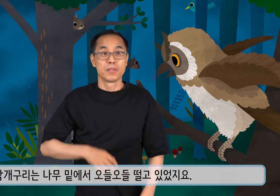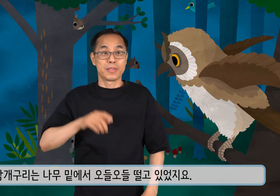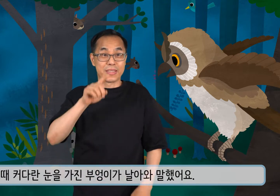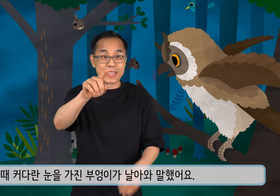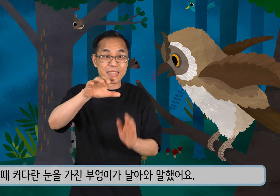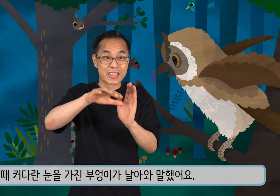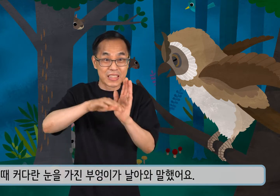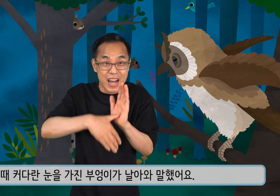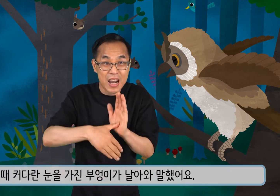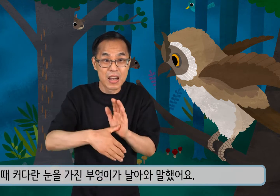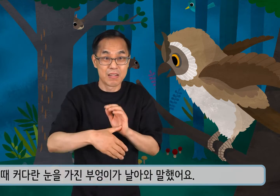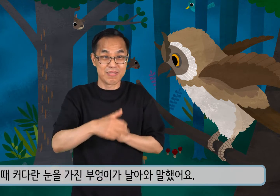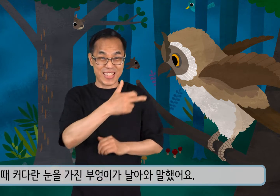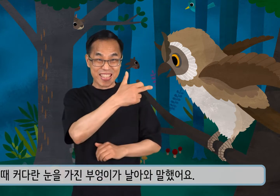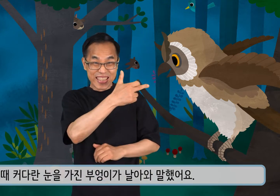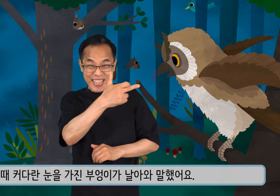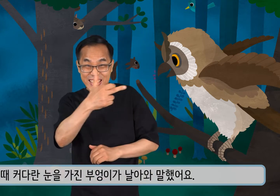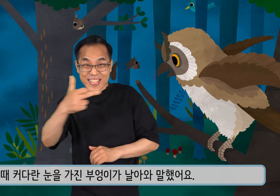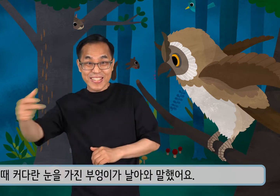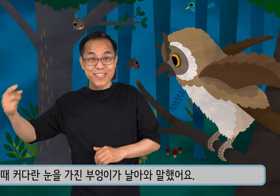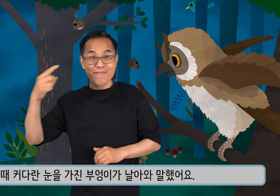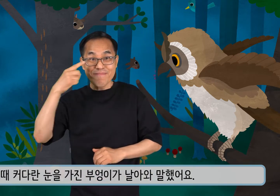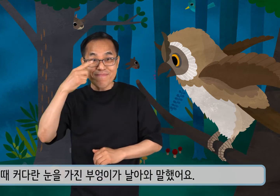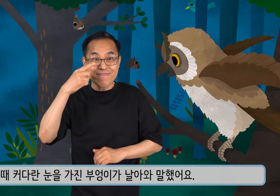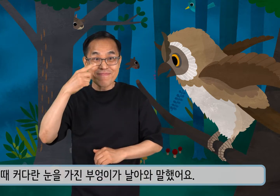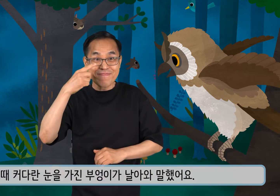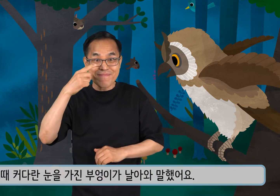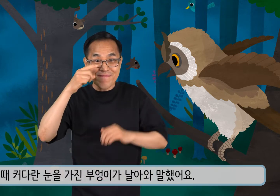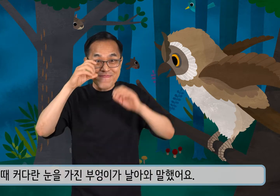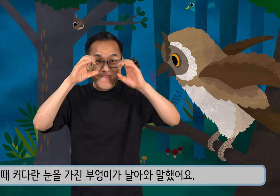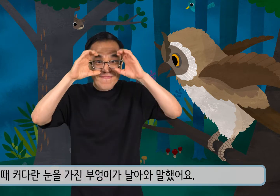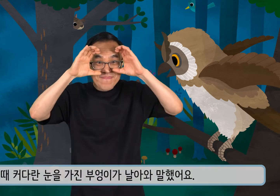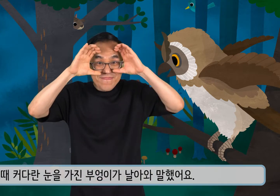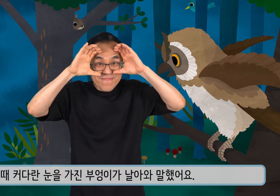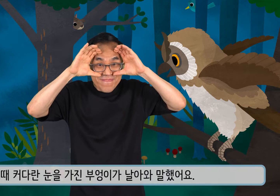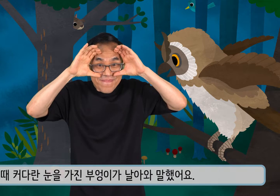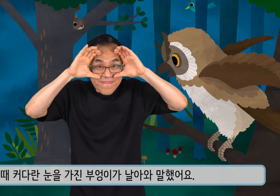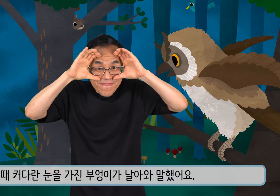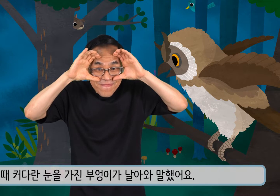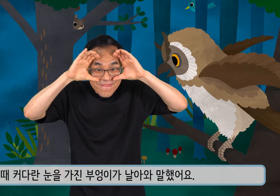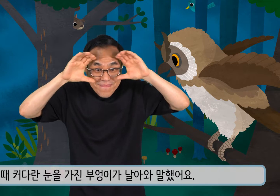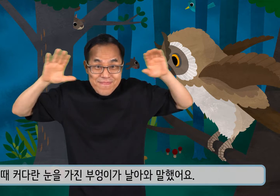그때 커다란 눈을 가진 부엉이가 날아와 말했어요.